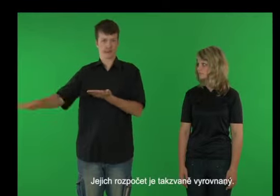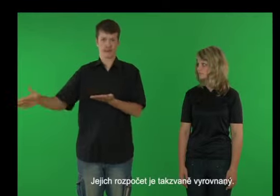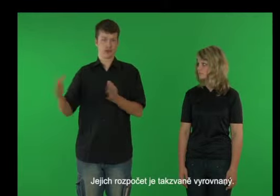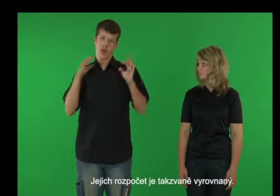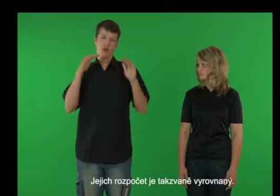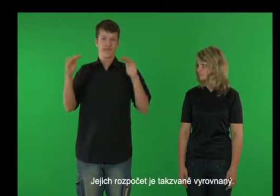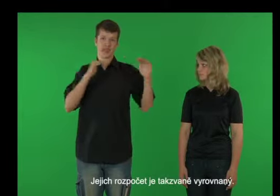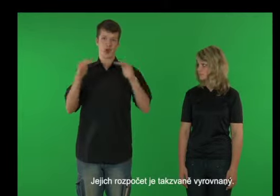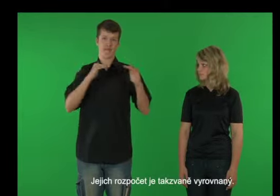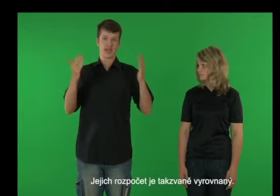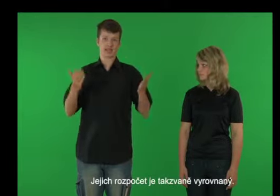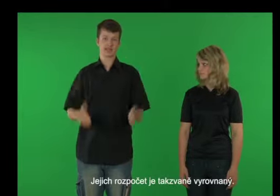takzvaně vyrovnaný.